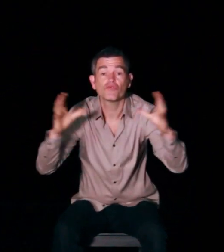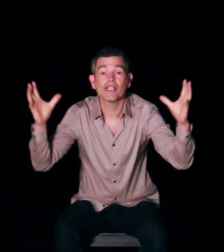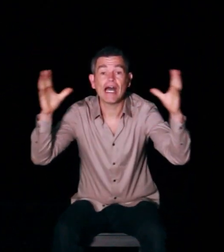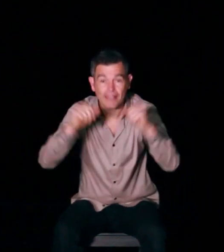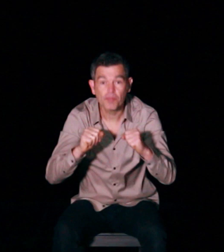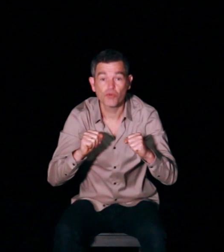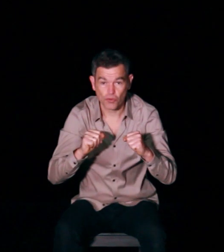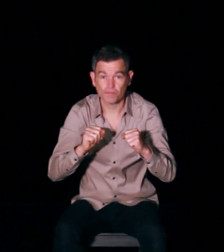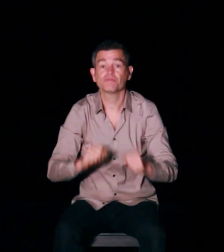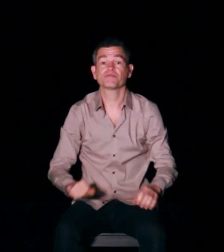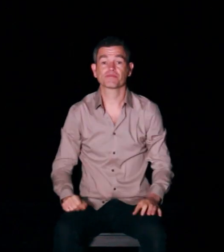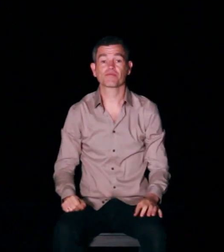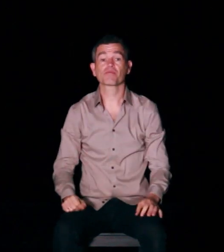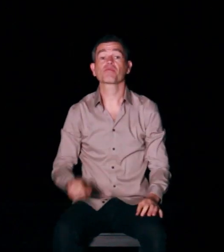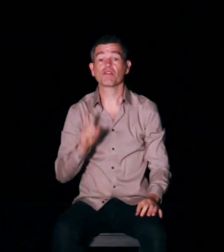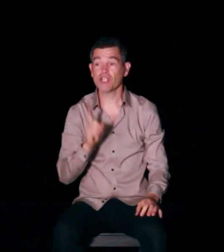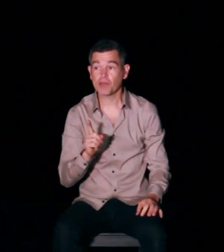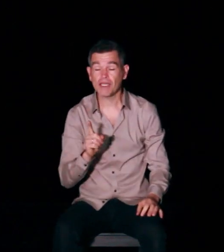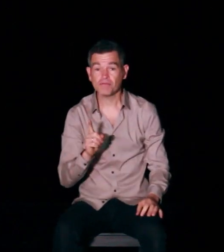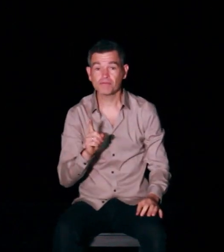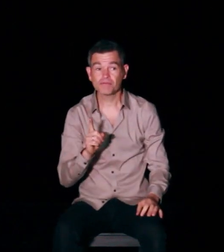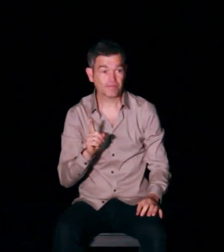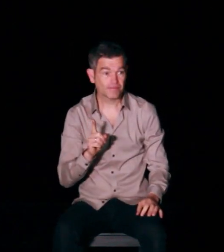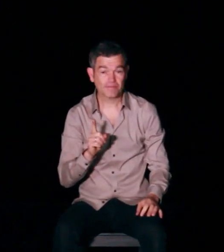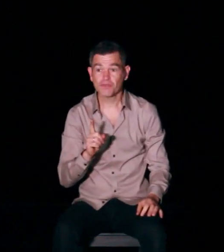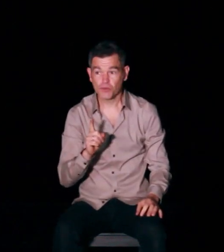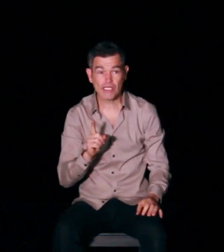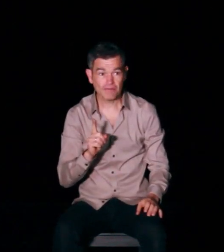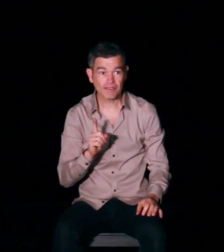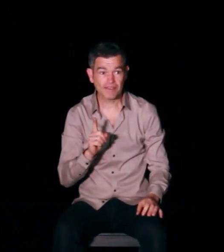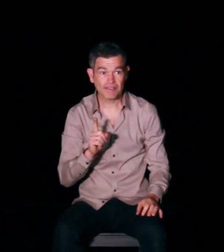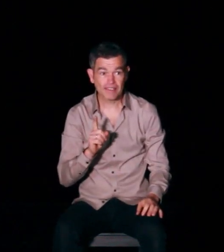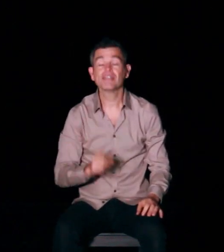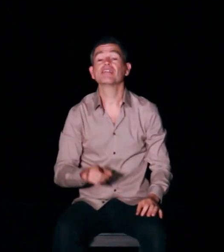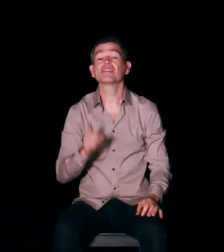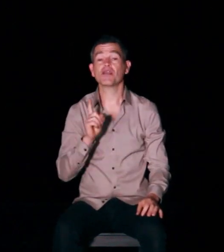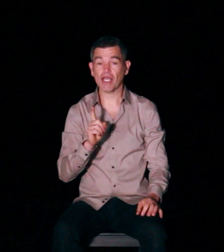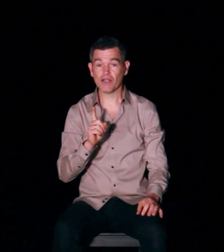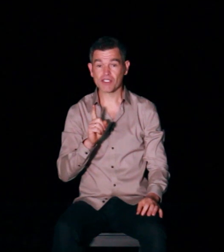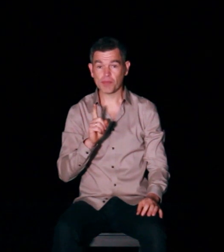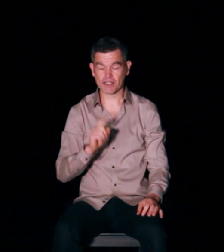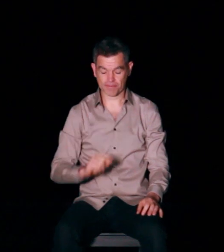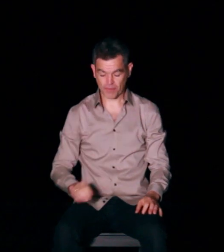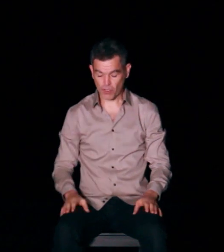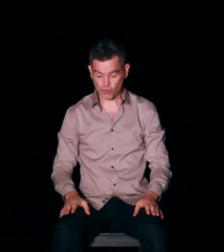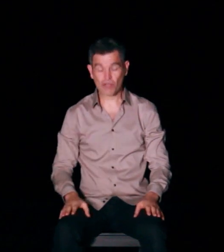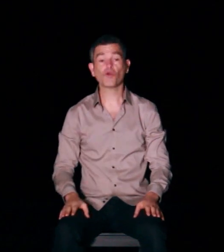je voulais attraper le son. Vous êtes prêts ? Oui ? Très bien. Alors c'est parti. Nous allons